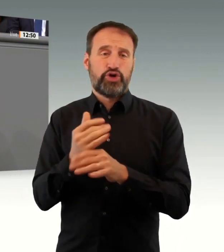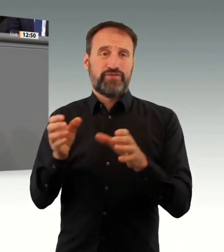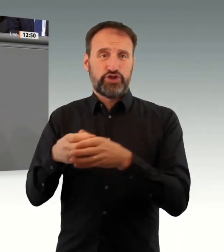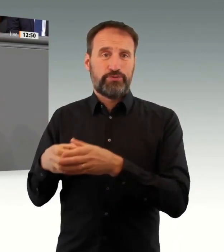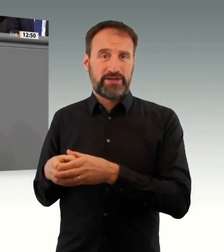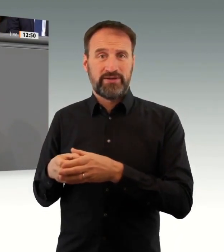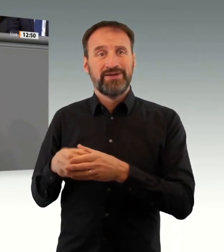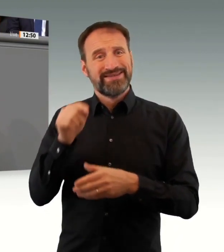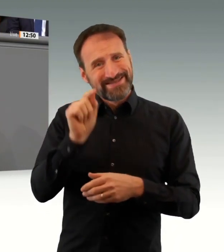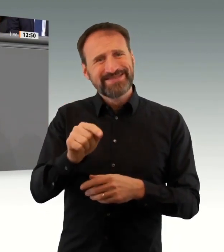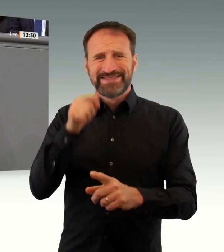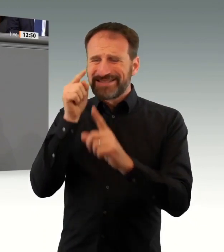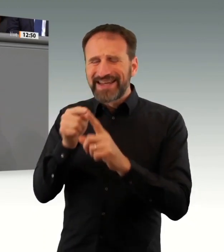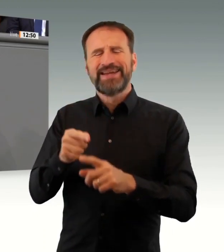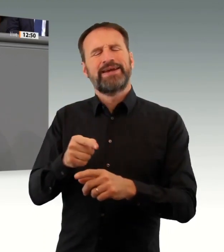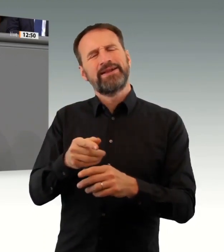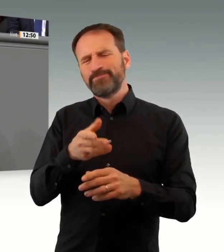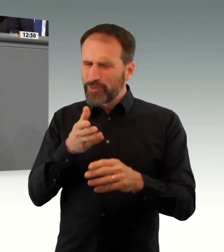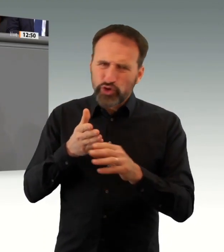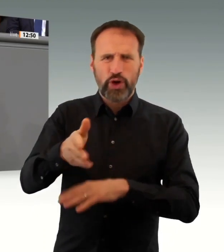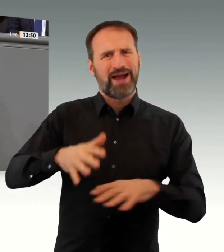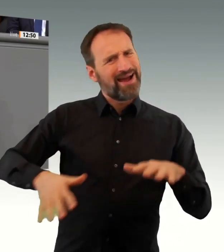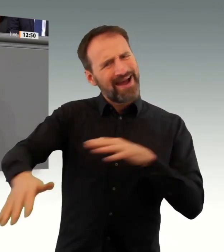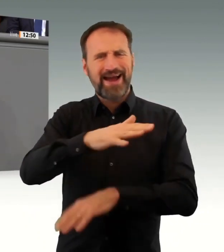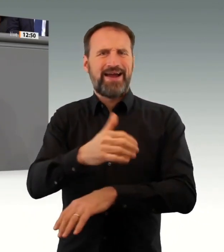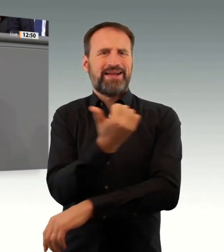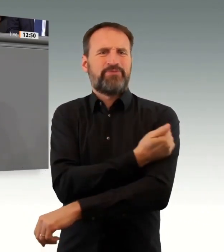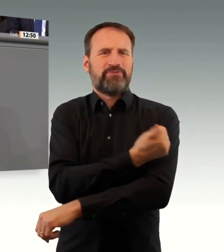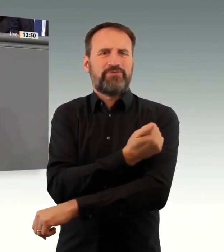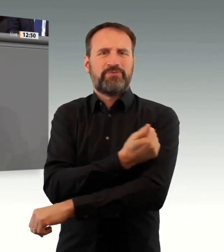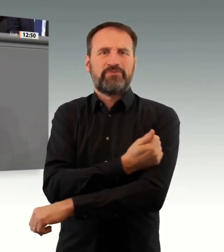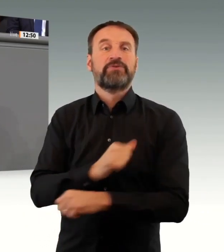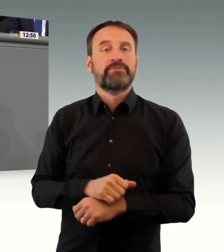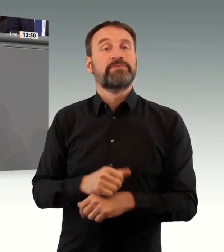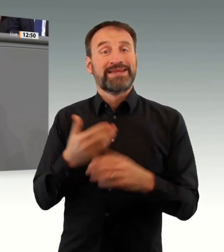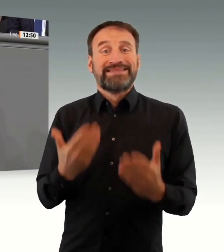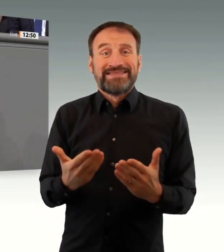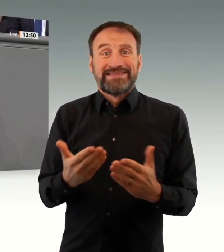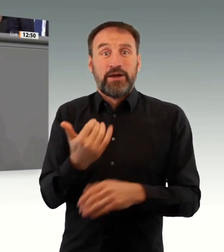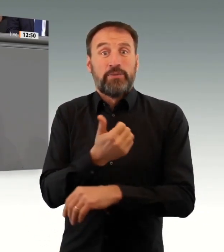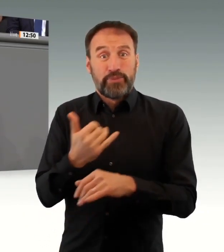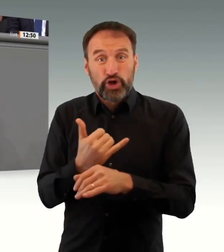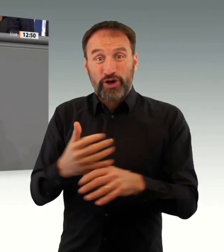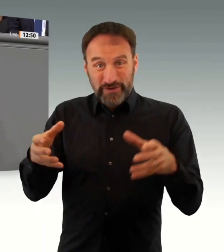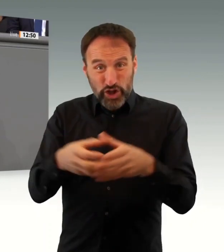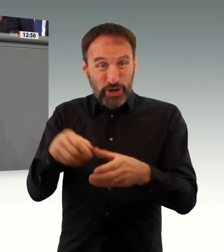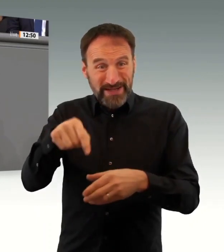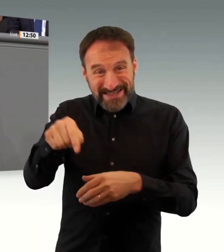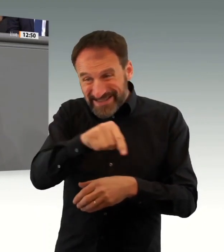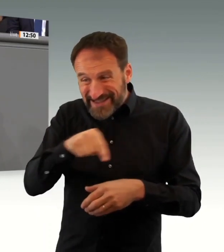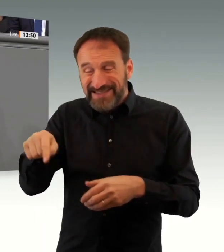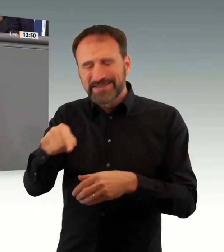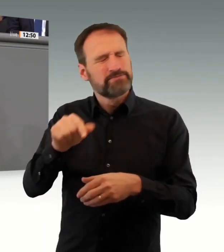alle. Deshalb rufe ich alle, die zögern und hadern, jetzt auf. Lassen Sie sich impfen!